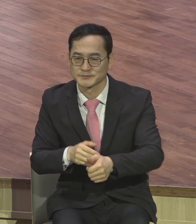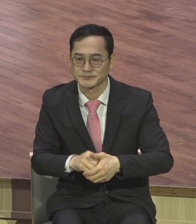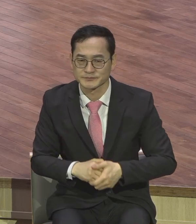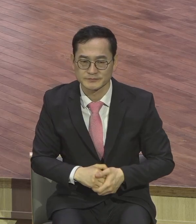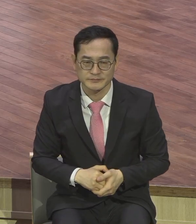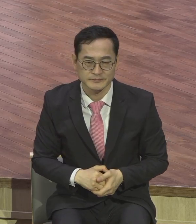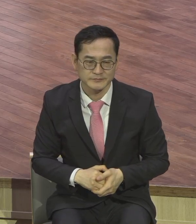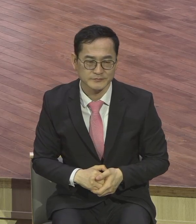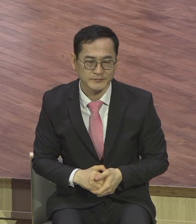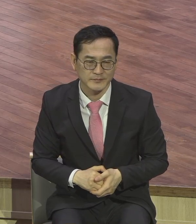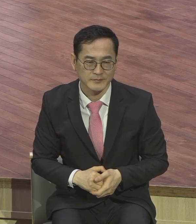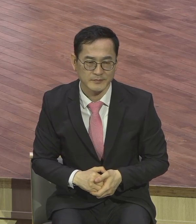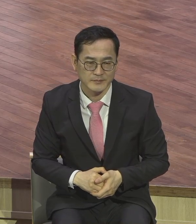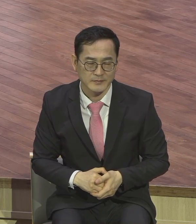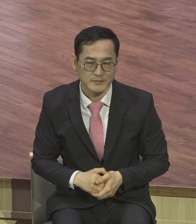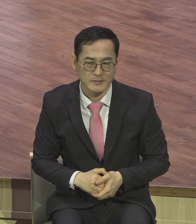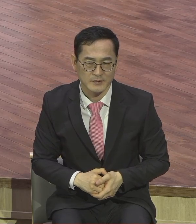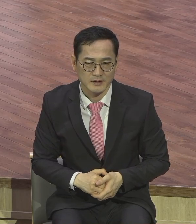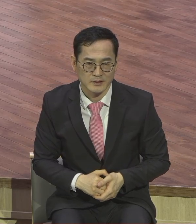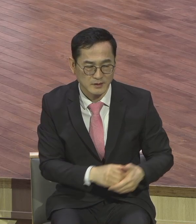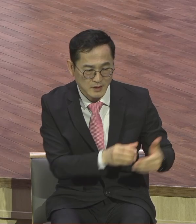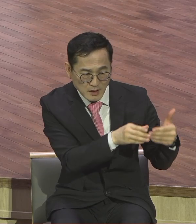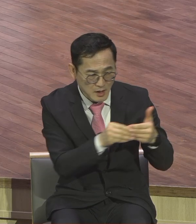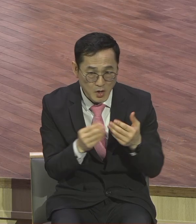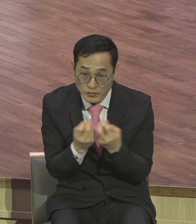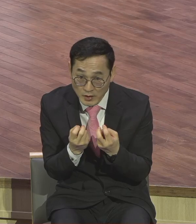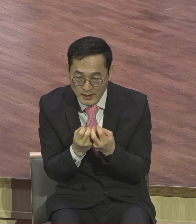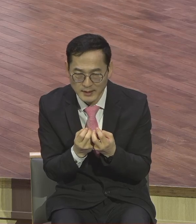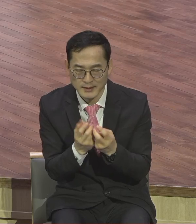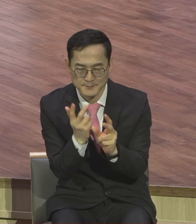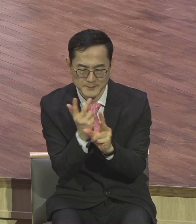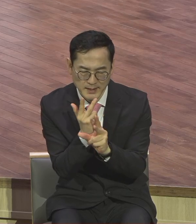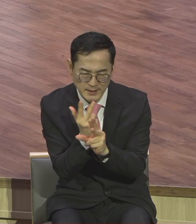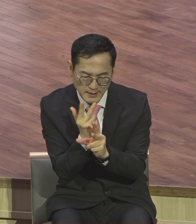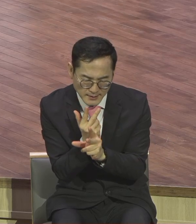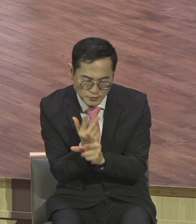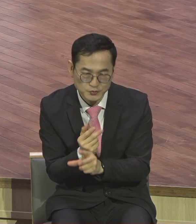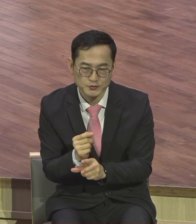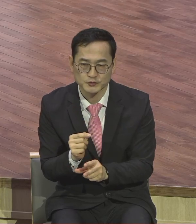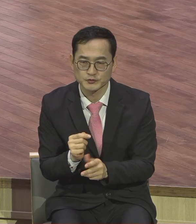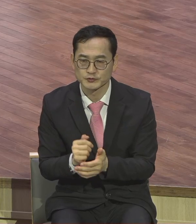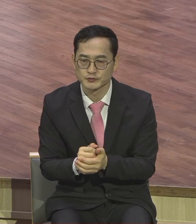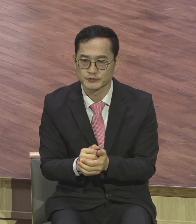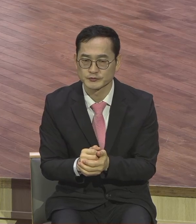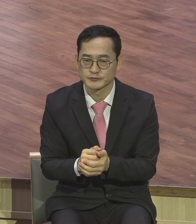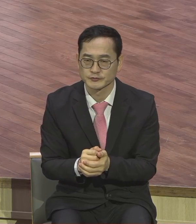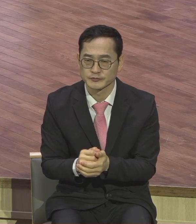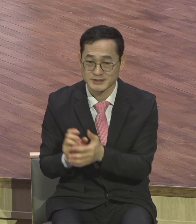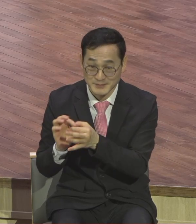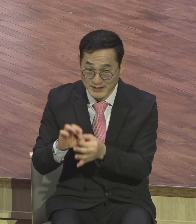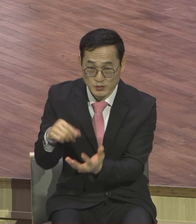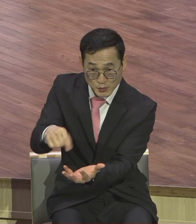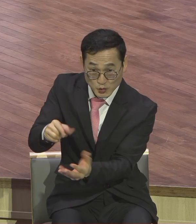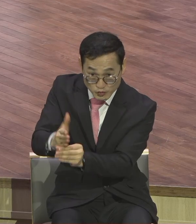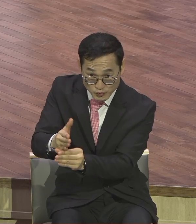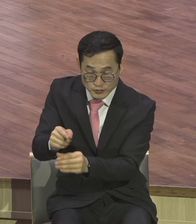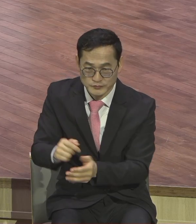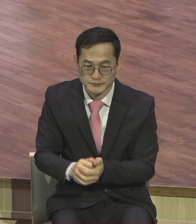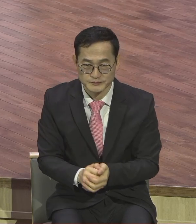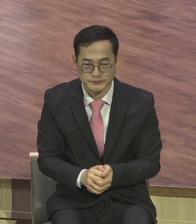구체적으로 여러분이 알려주고 있습니다 매주일 영적 컨셉을 잡고 나가야 된다 1단계 태신자를 품고